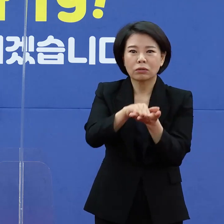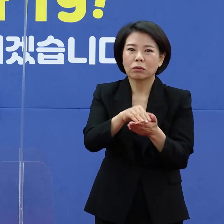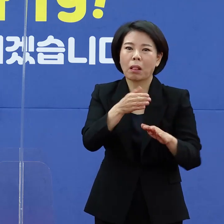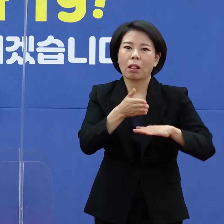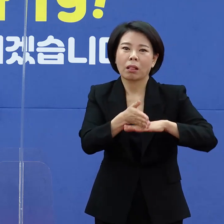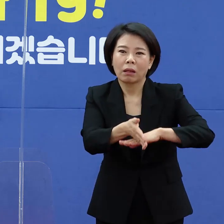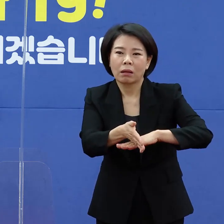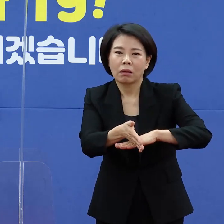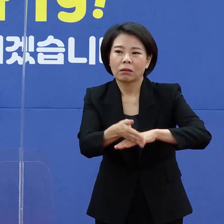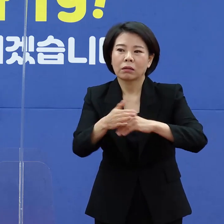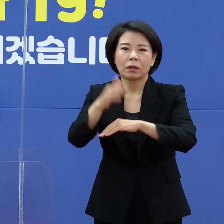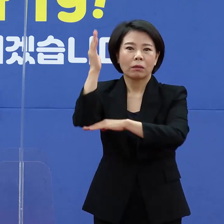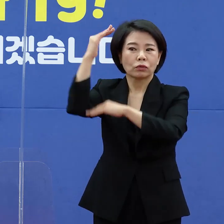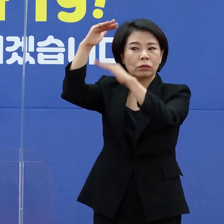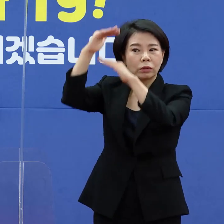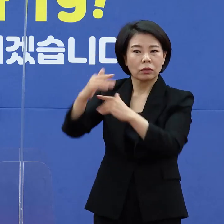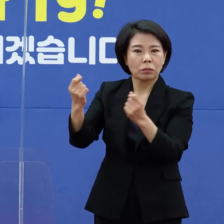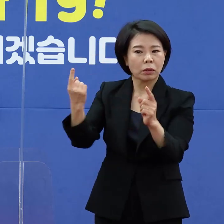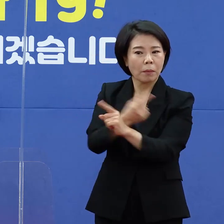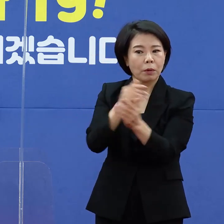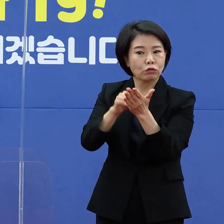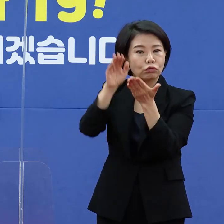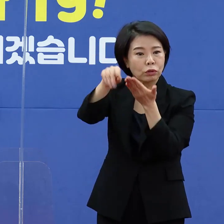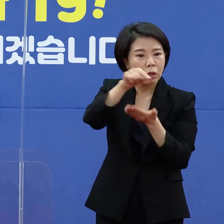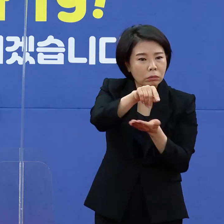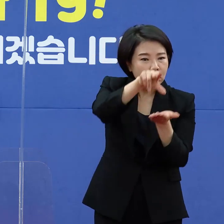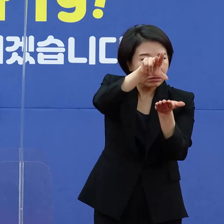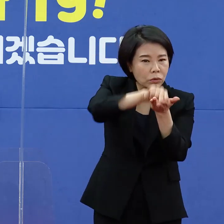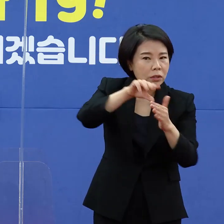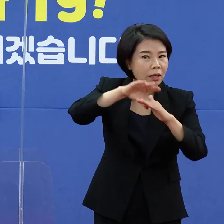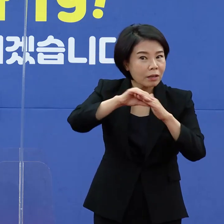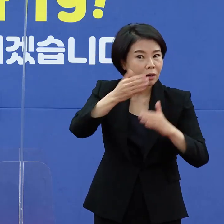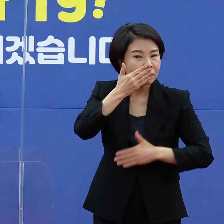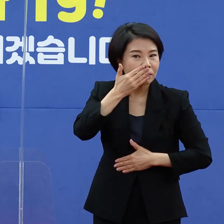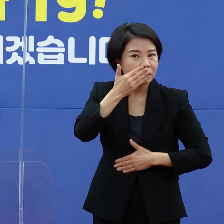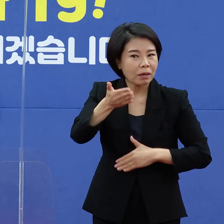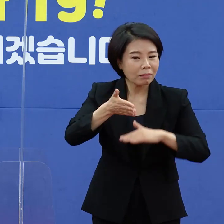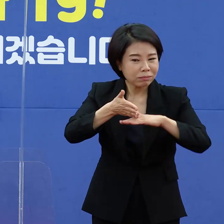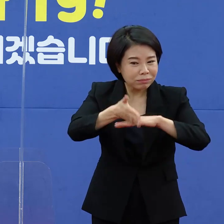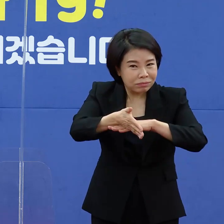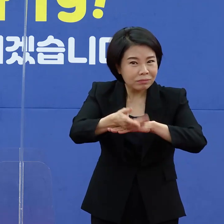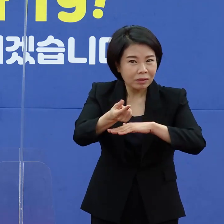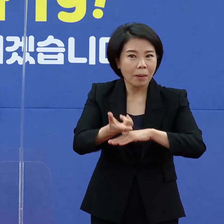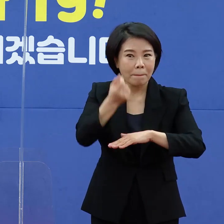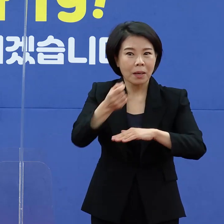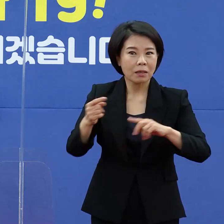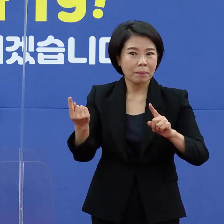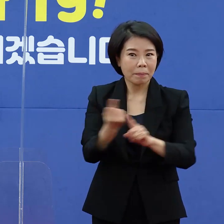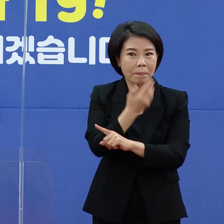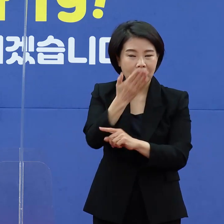브리핑 내용처럼 개편 후에 이런 문제가 해결될 것으로 보시는지 설명 바란다는 질문입니다.